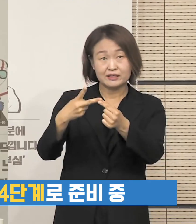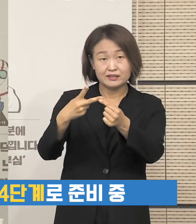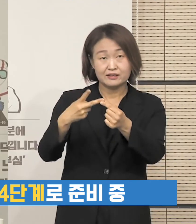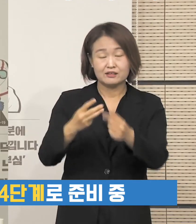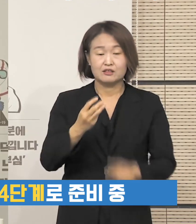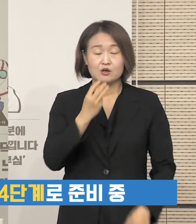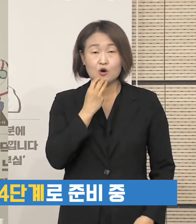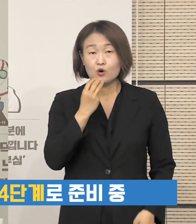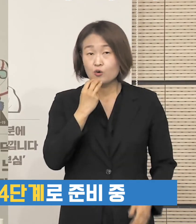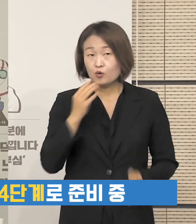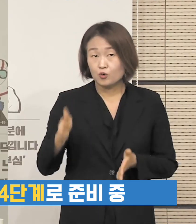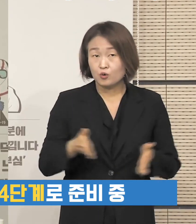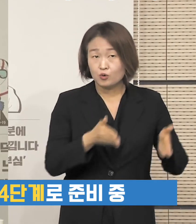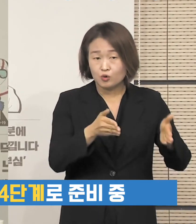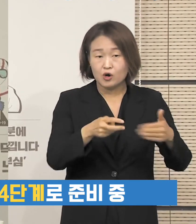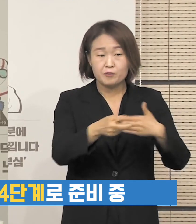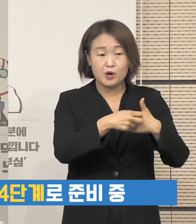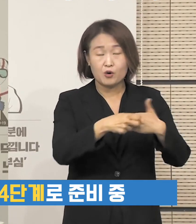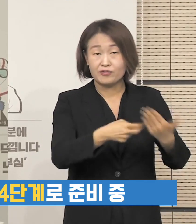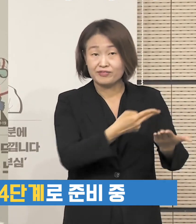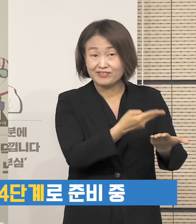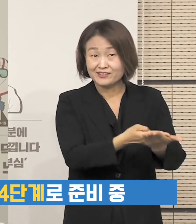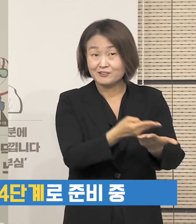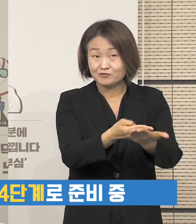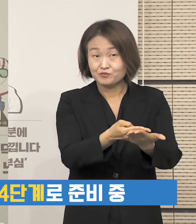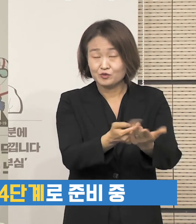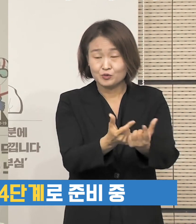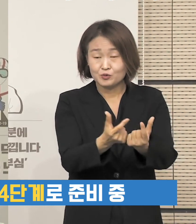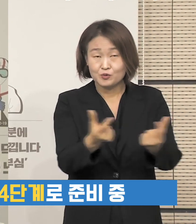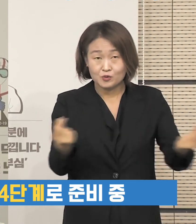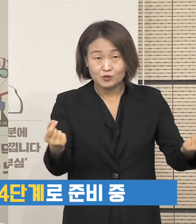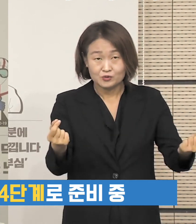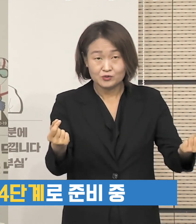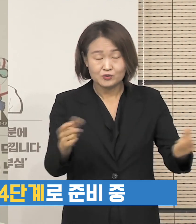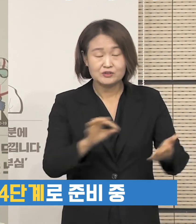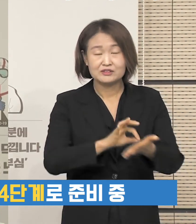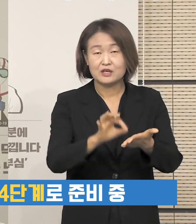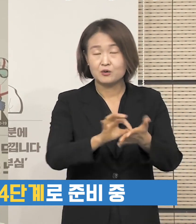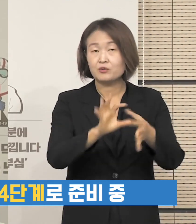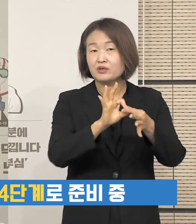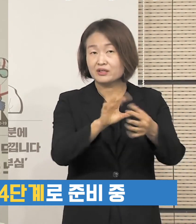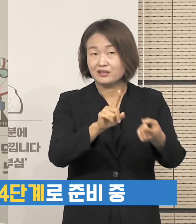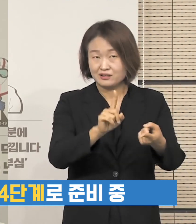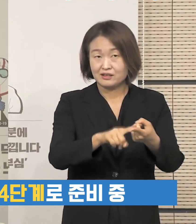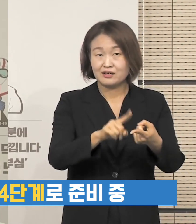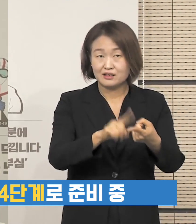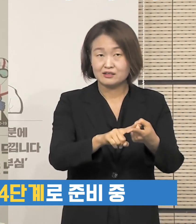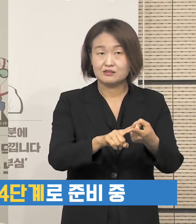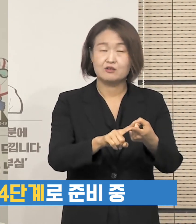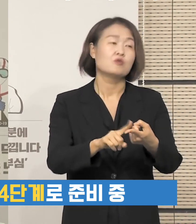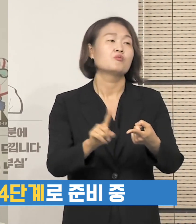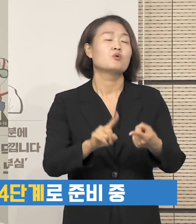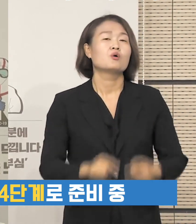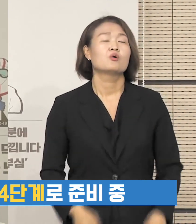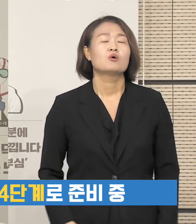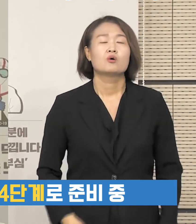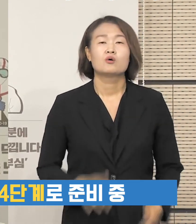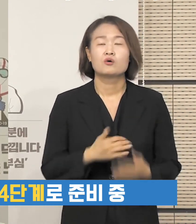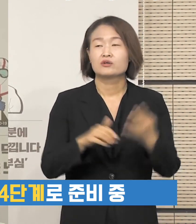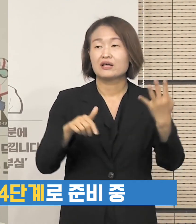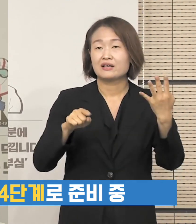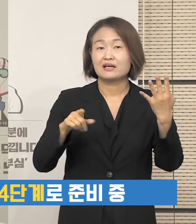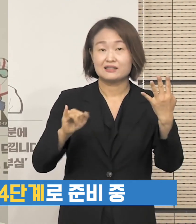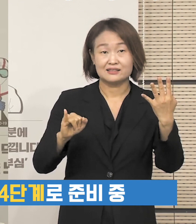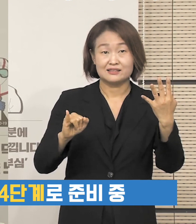수도권 병상 공동이용 체계에는 저희가 크게 네 가지